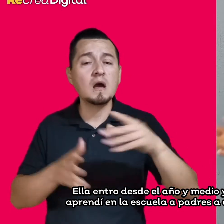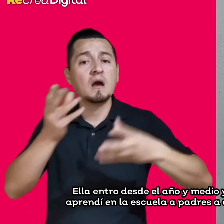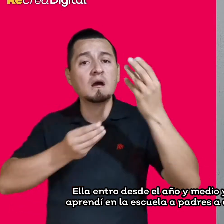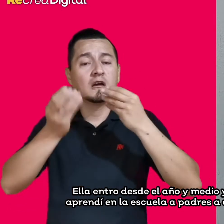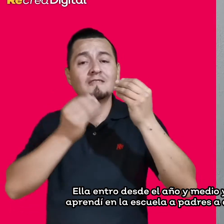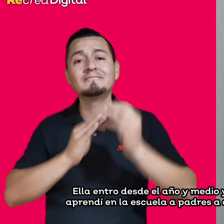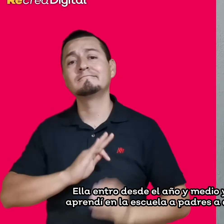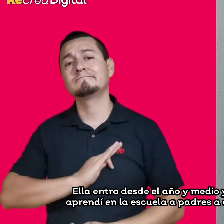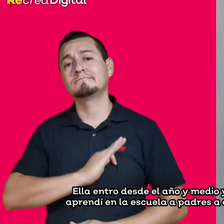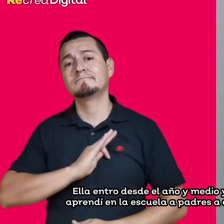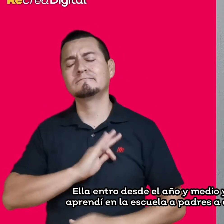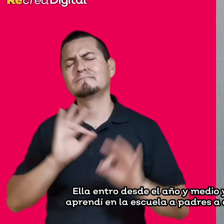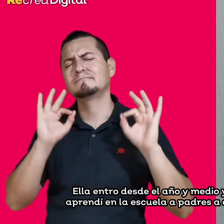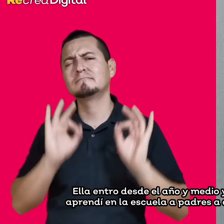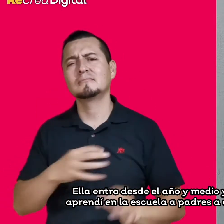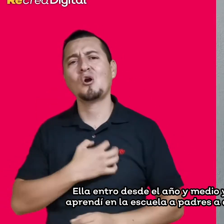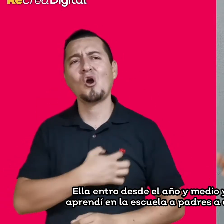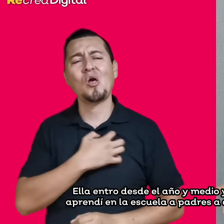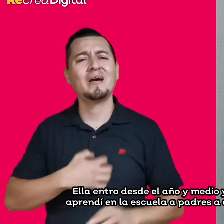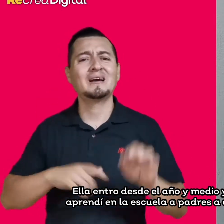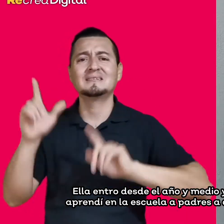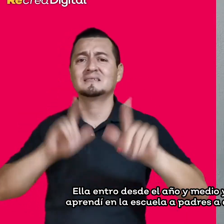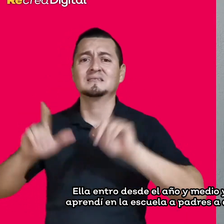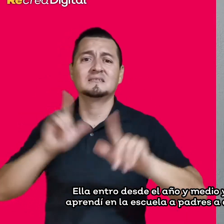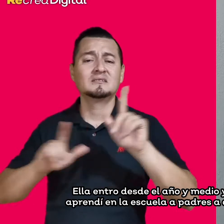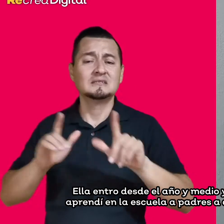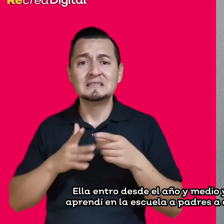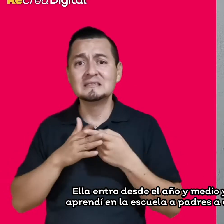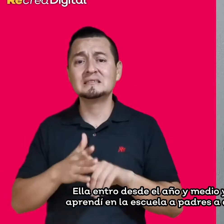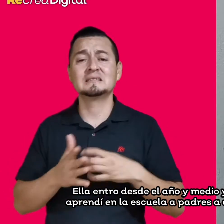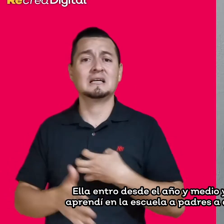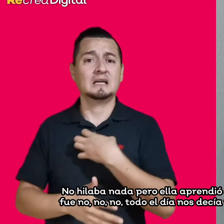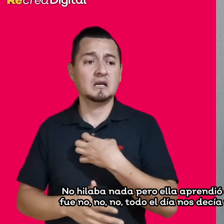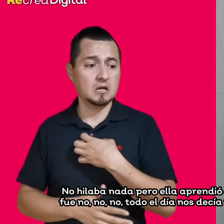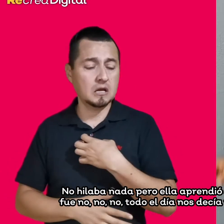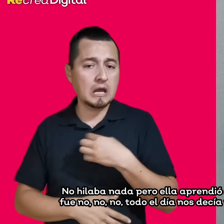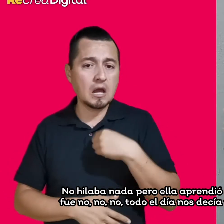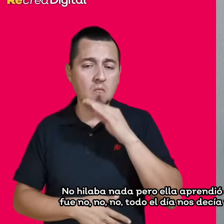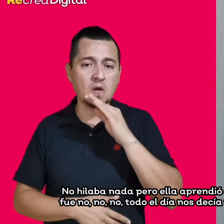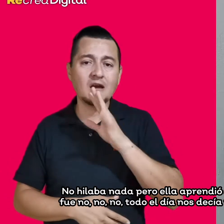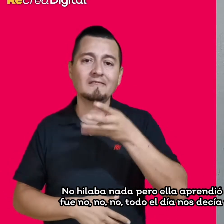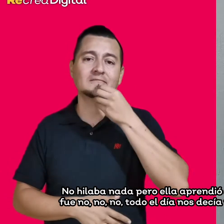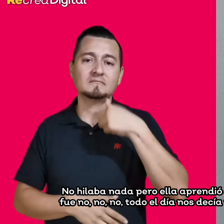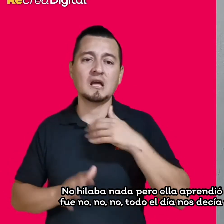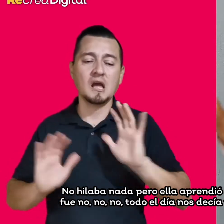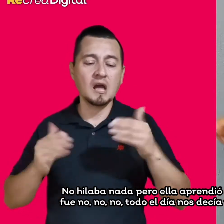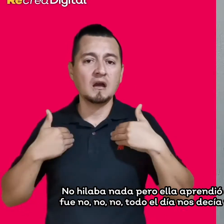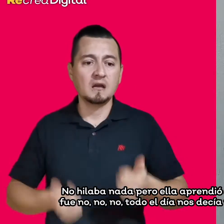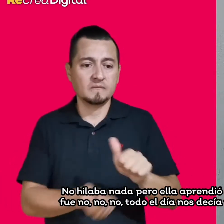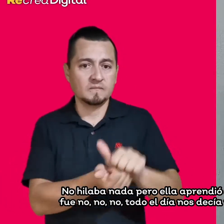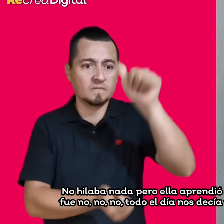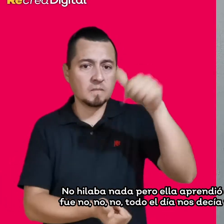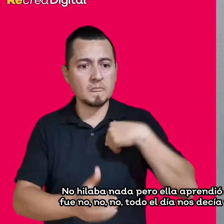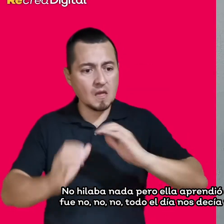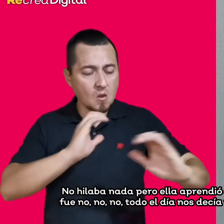y yo aprendí en la escuela padres a comunicarme con ella señas. No hilaba nada, pero ella aprendía las señas.